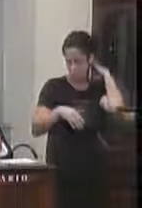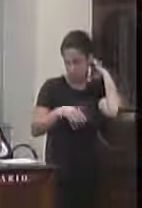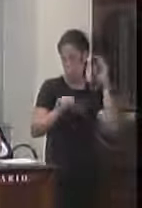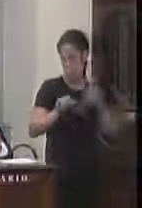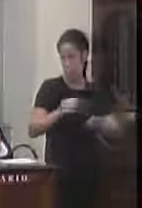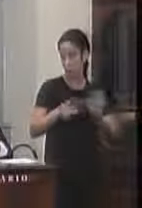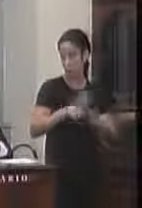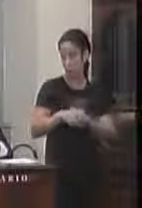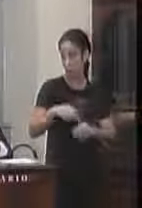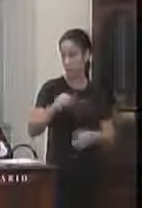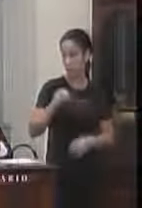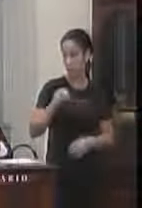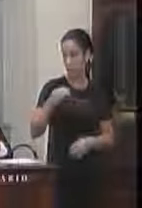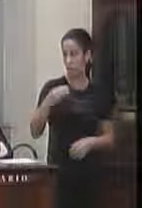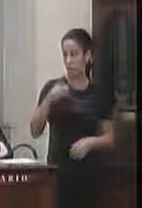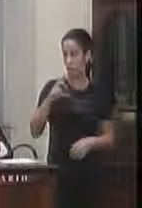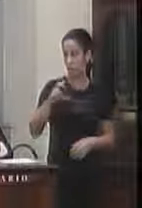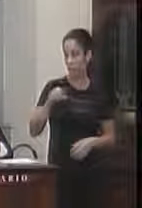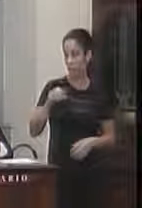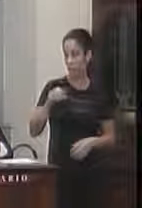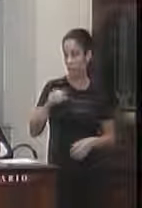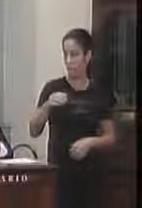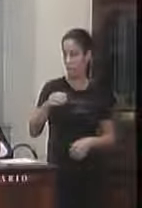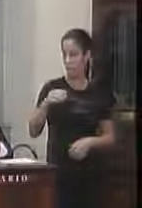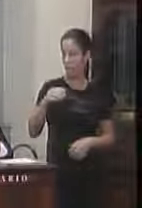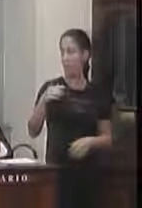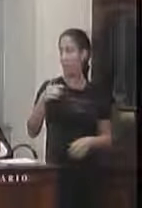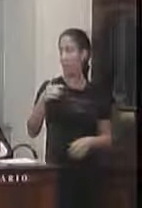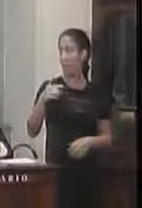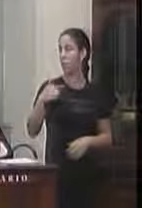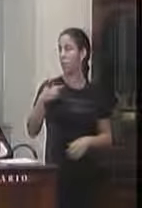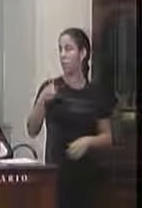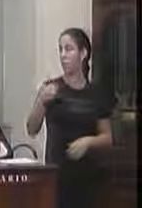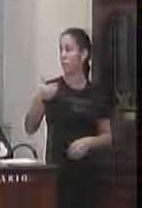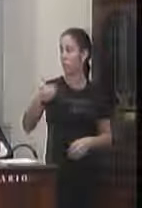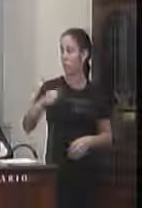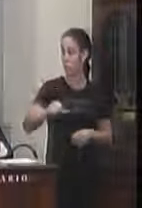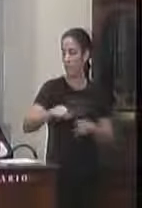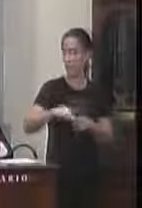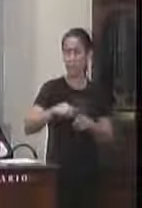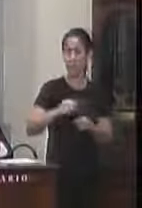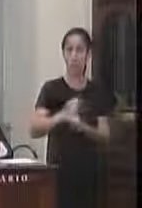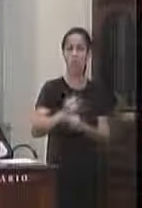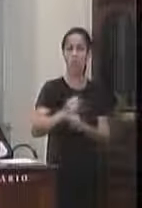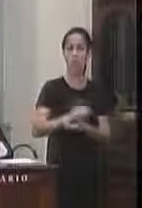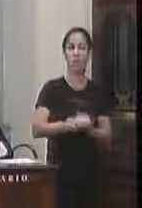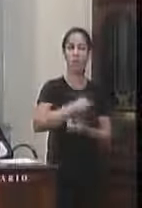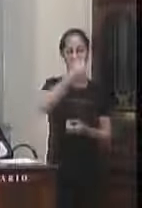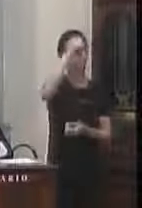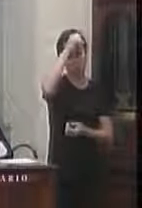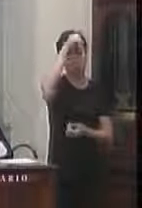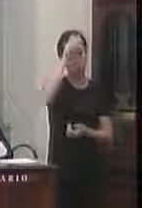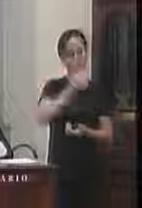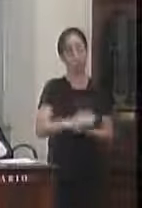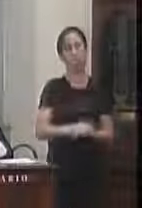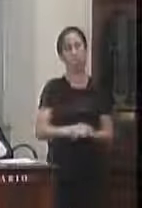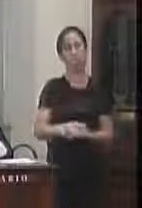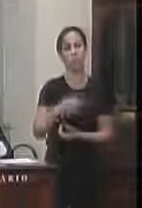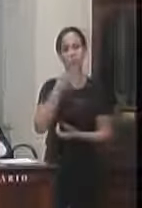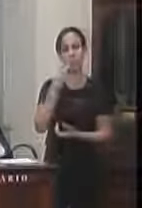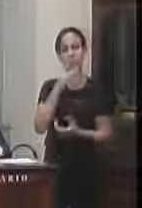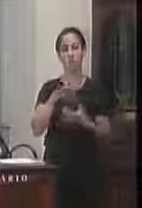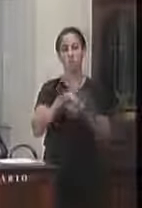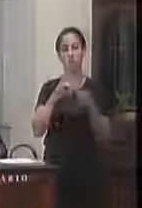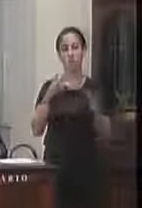projeto de lei ordinária 050 de 2019 mensagem 029 de 2019 do Poder Executivo dispõe sobre